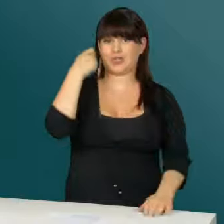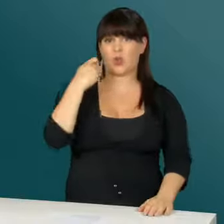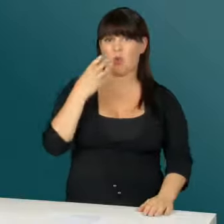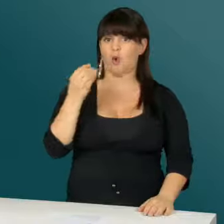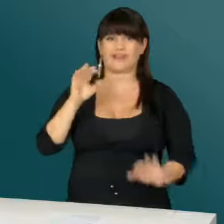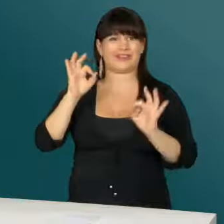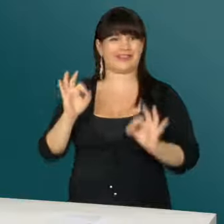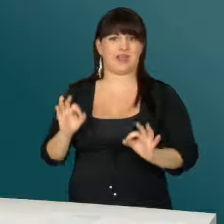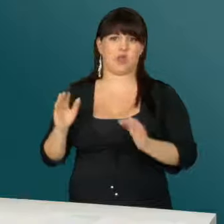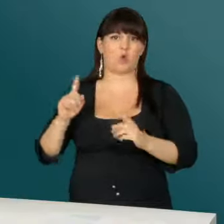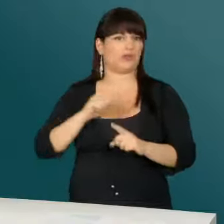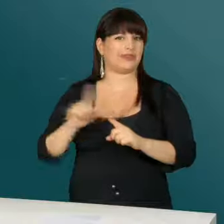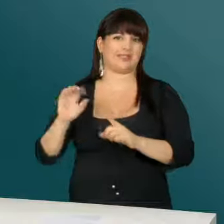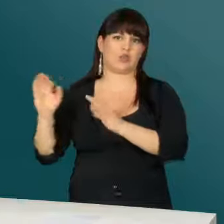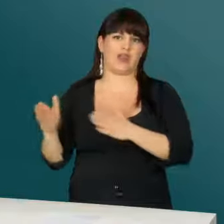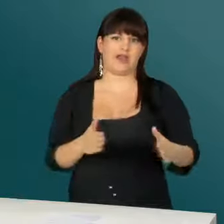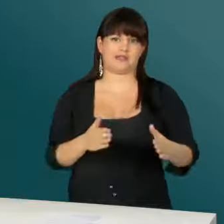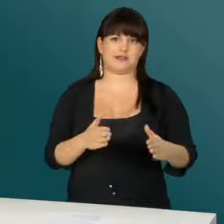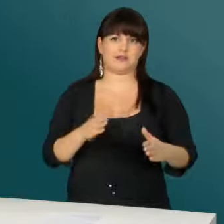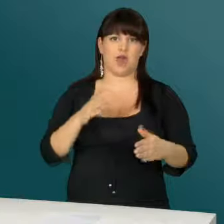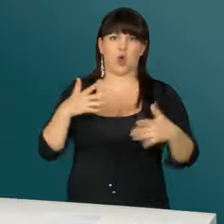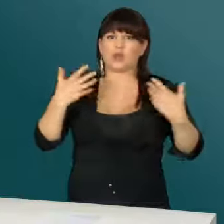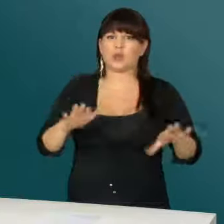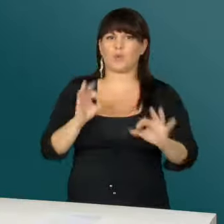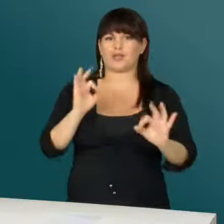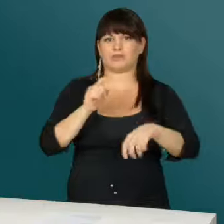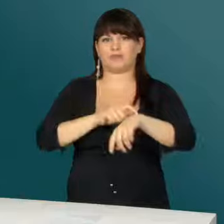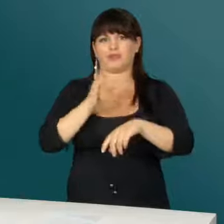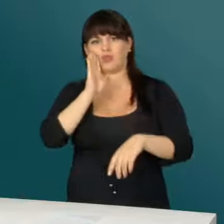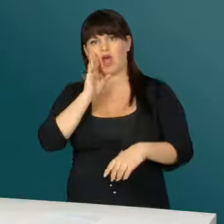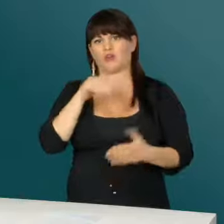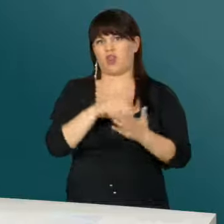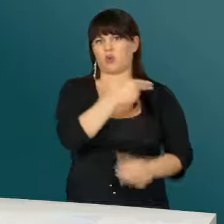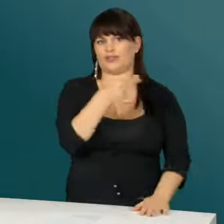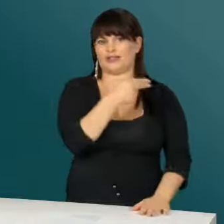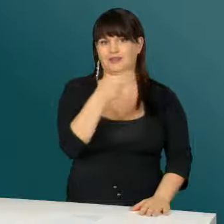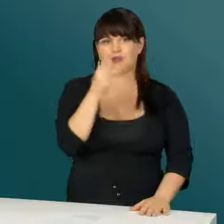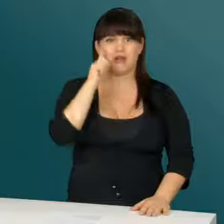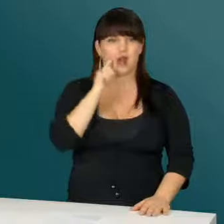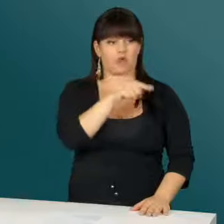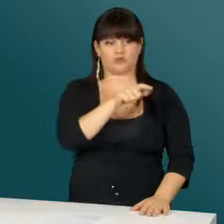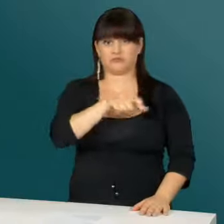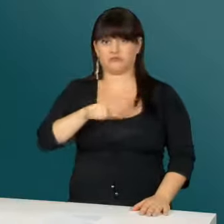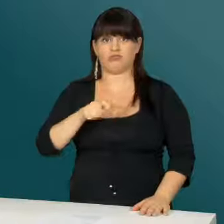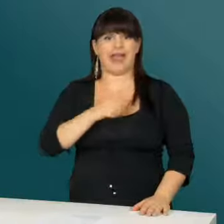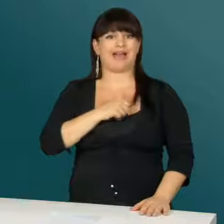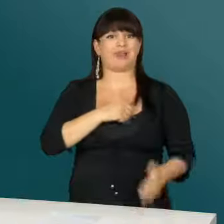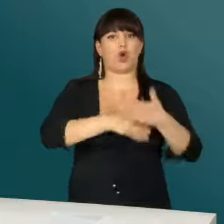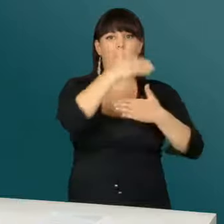zu schauen. Die Internetseite der Kinobetreib ist ungenau und unzuverlässig. Es gibt nur an ausgewählten Tagen Untertitel.